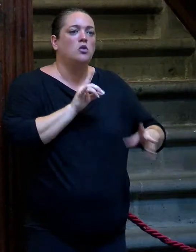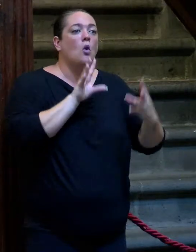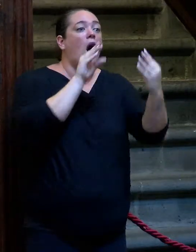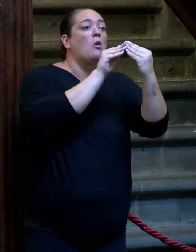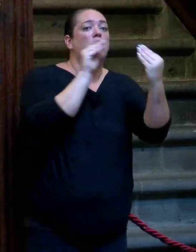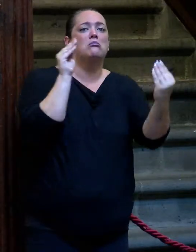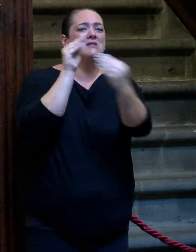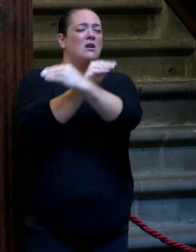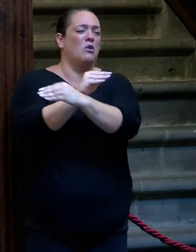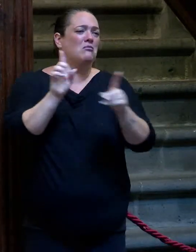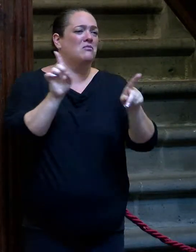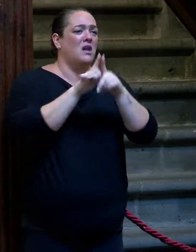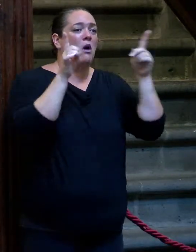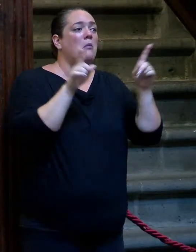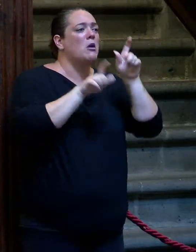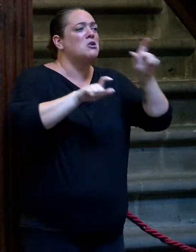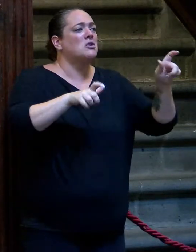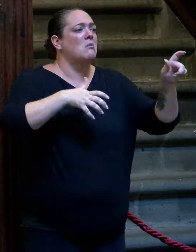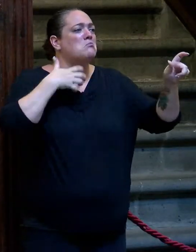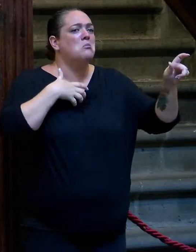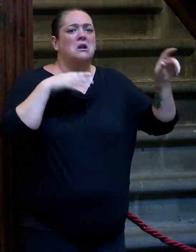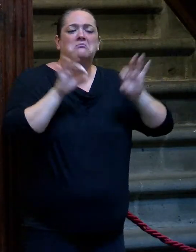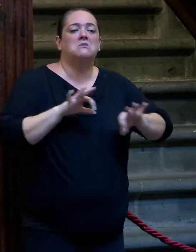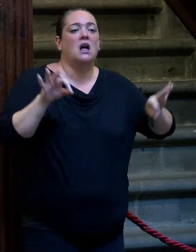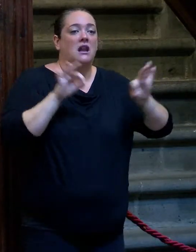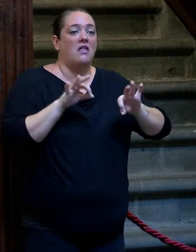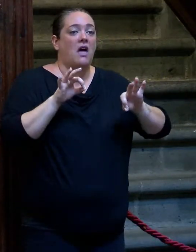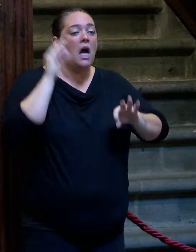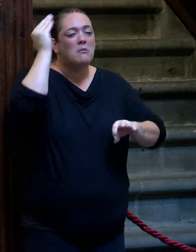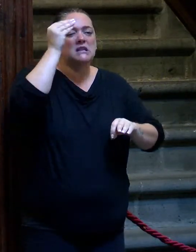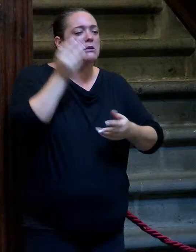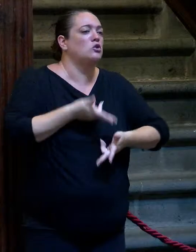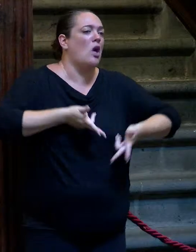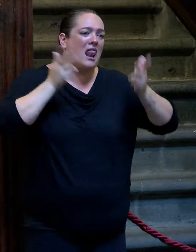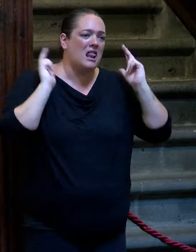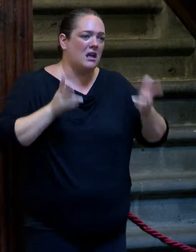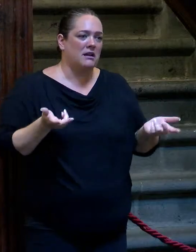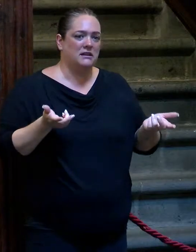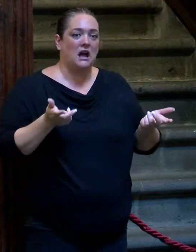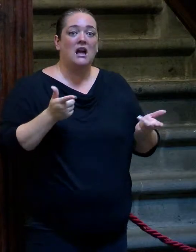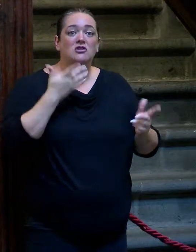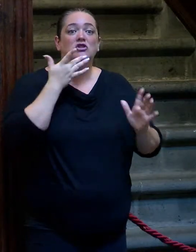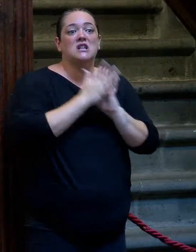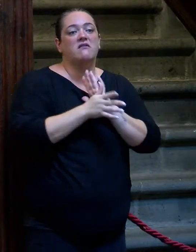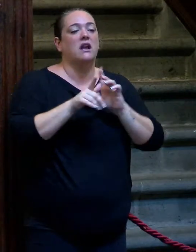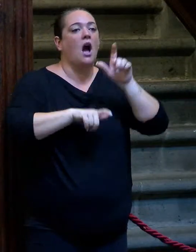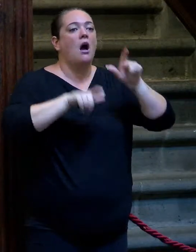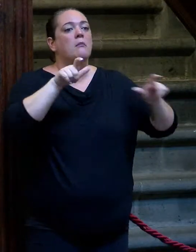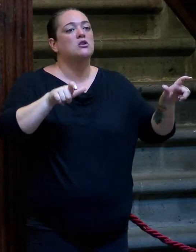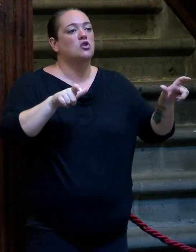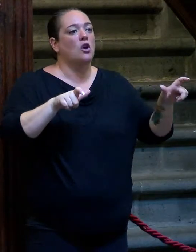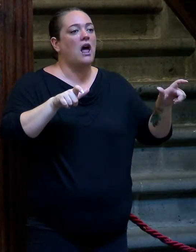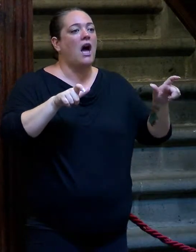Pero a mí la gente no me molesta. Yo creo que la libertad de pensamiento nos hace un pueblo más empático,